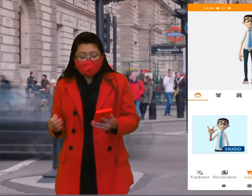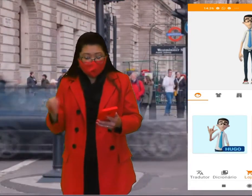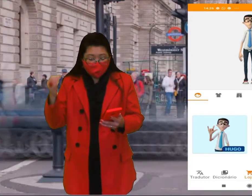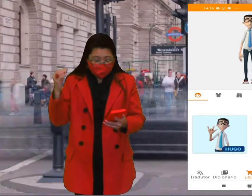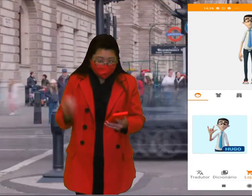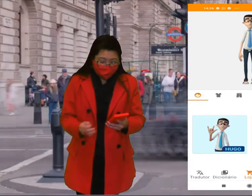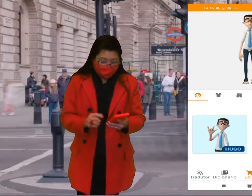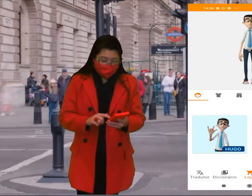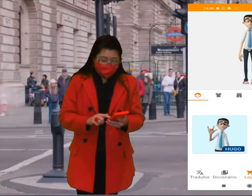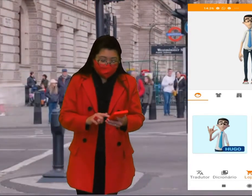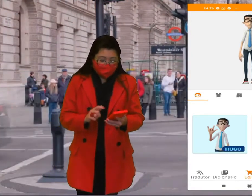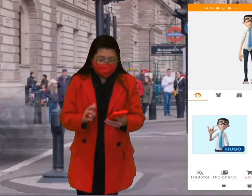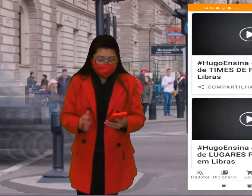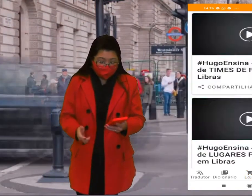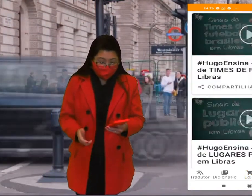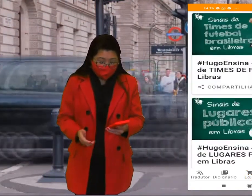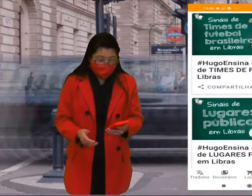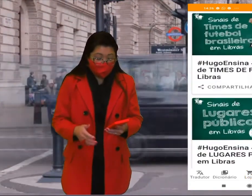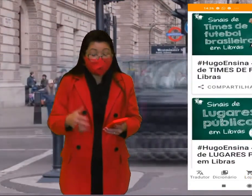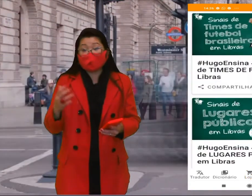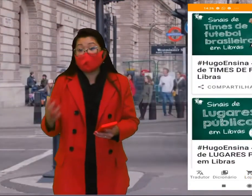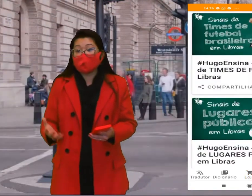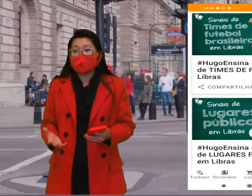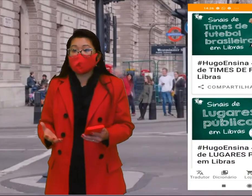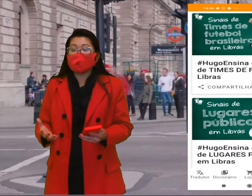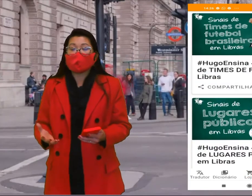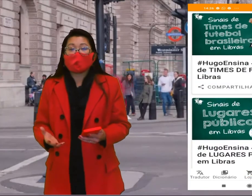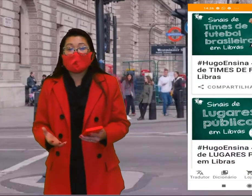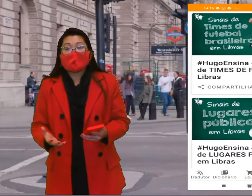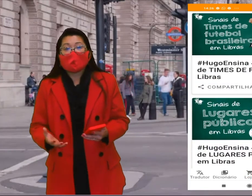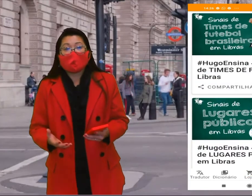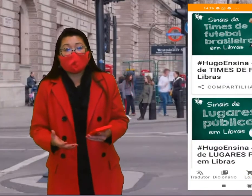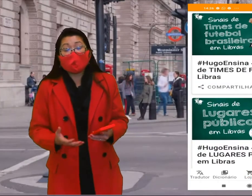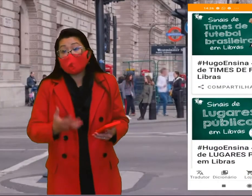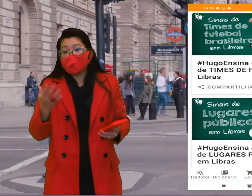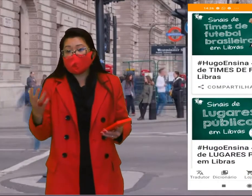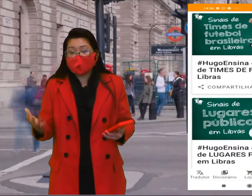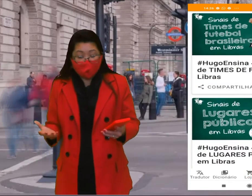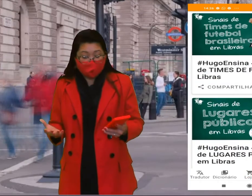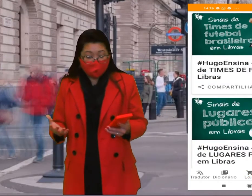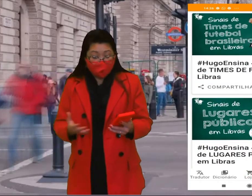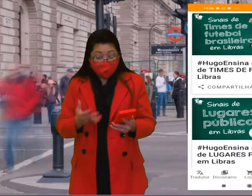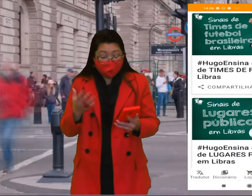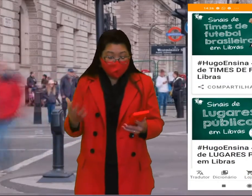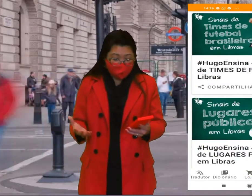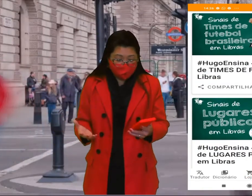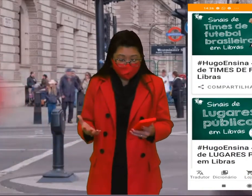que bacana. Vamos dizer que eu queira encontrar algum vídeo